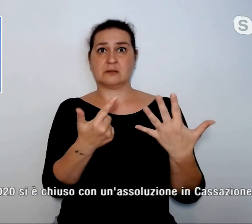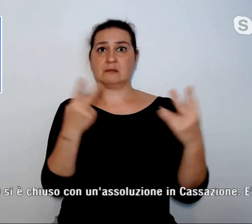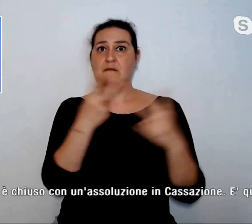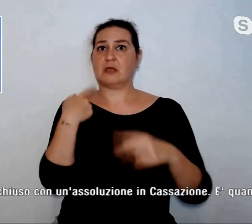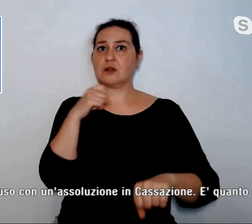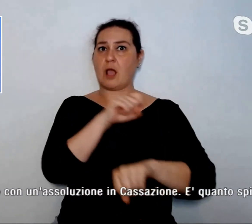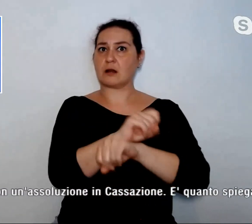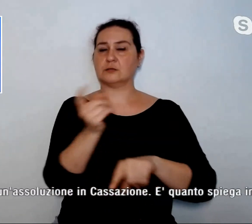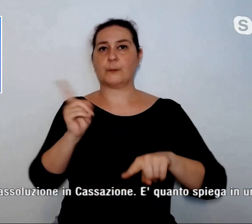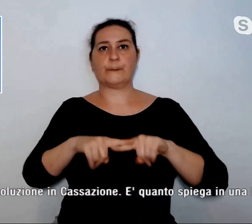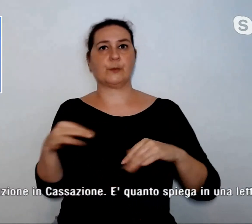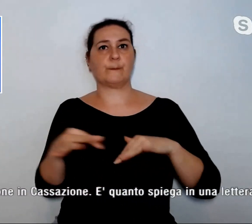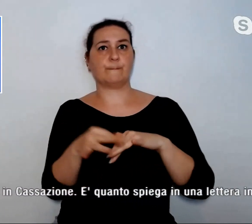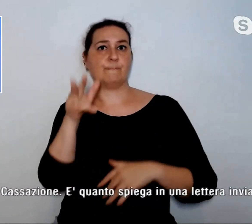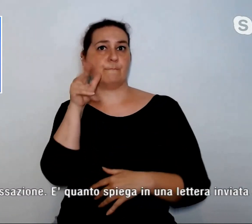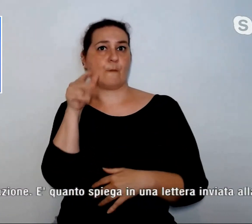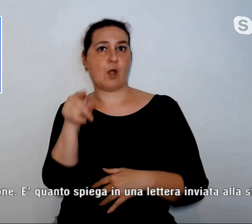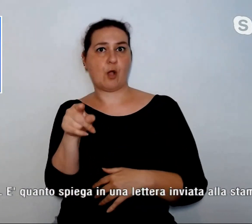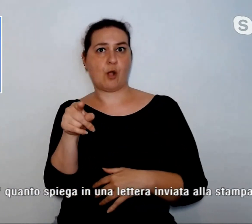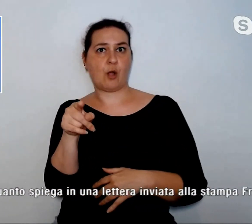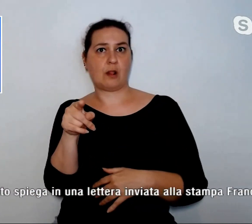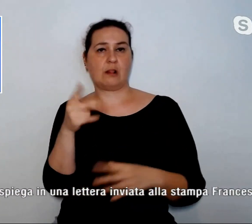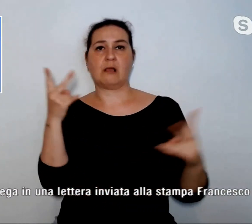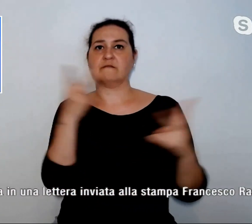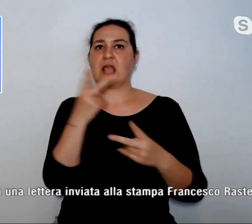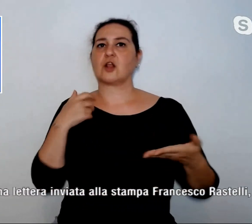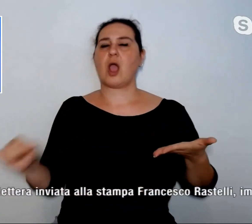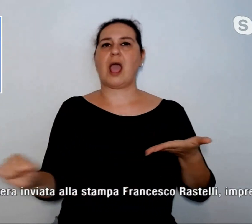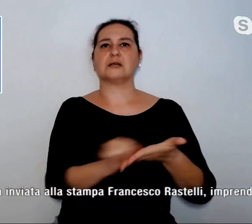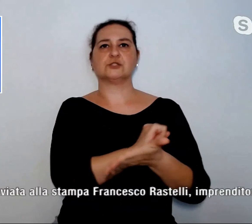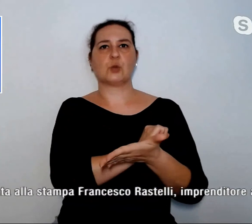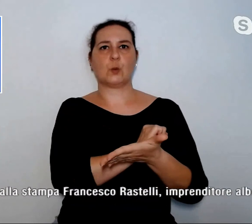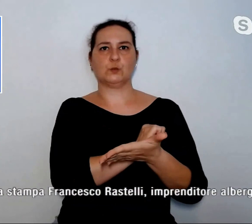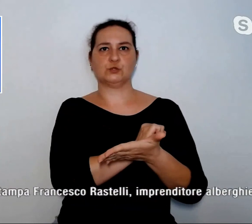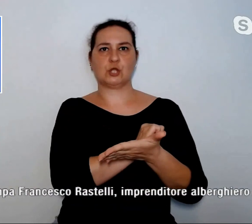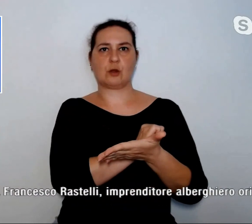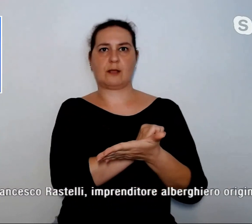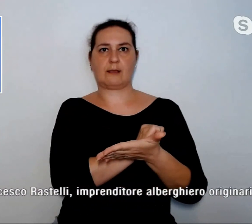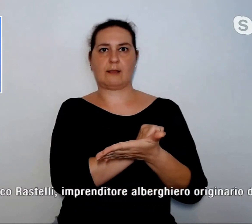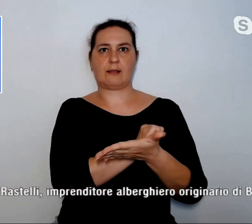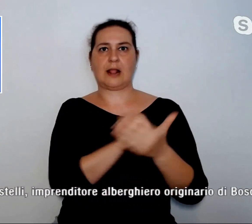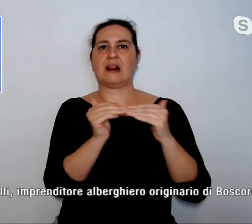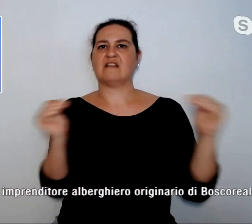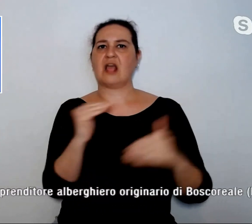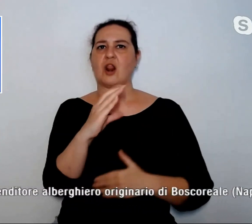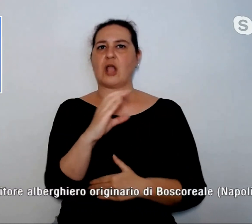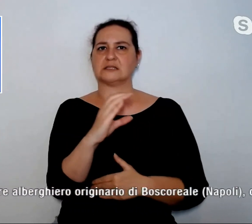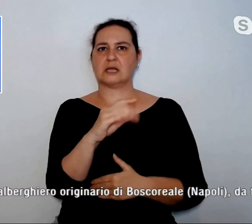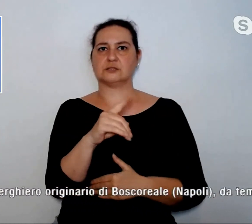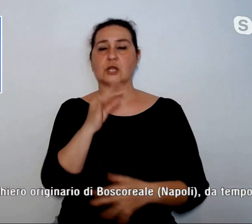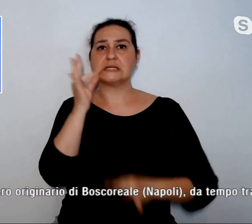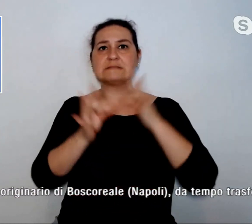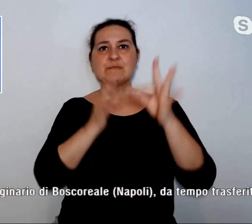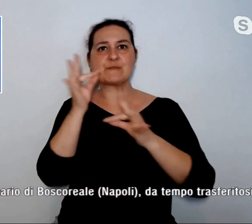moglie si è chiuso con una assoluzione in Cassazione. E' spiega in una lettera